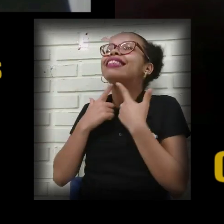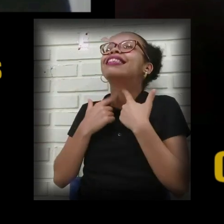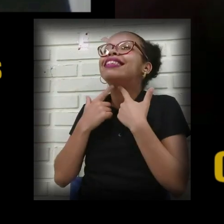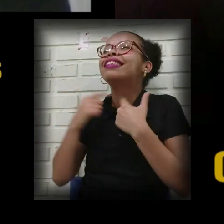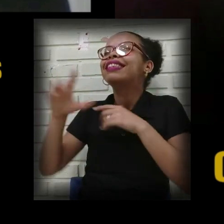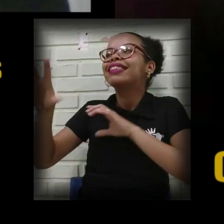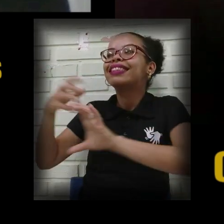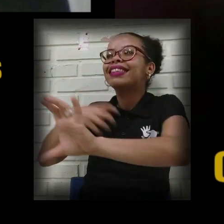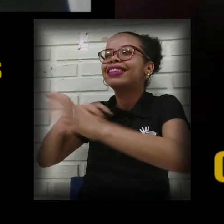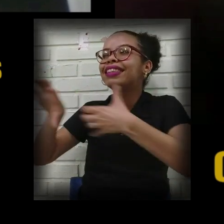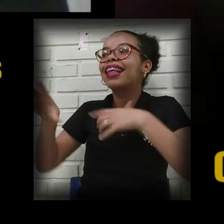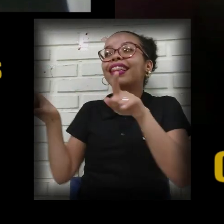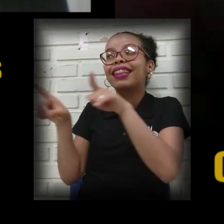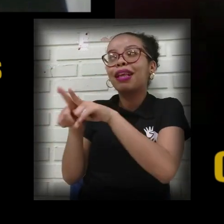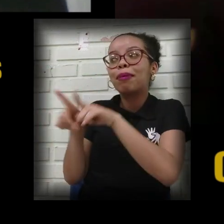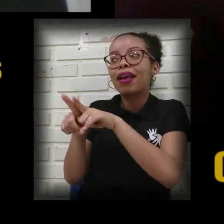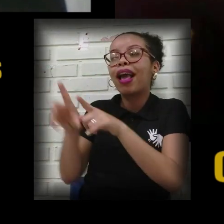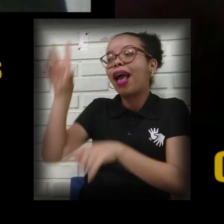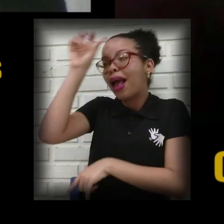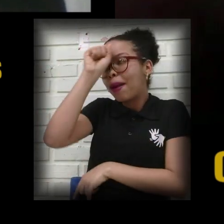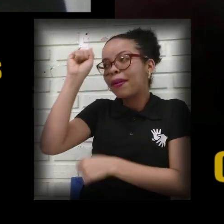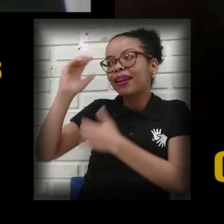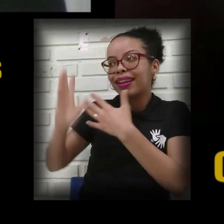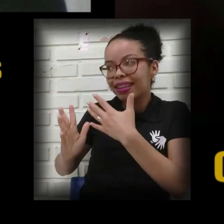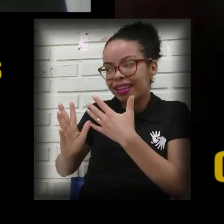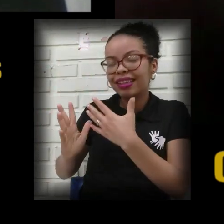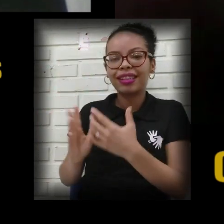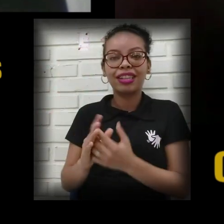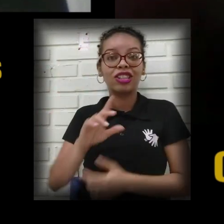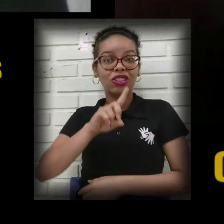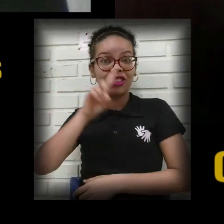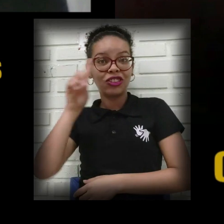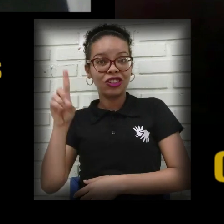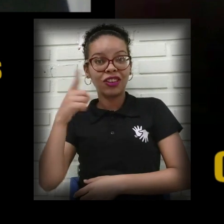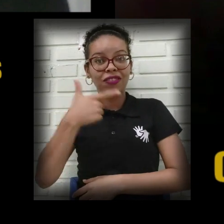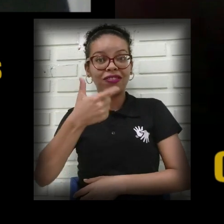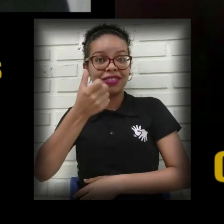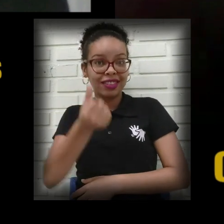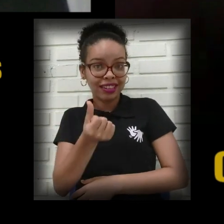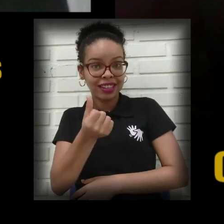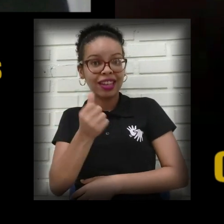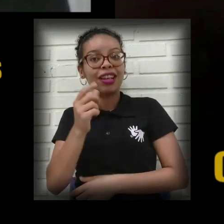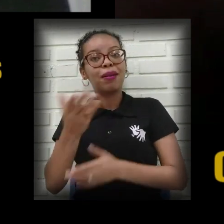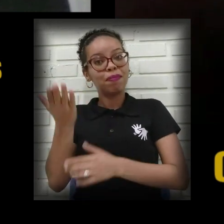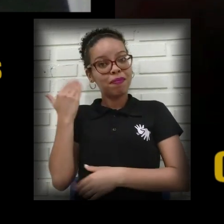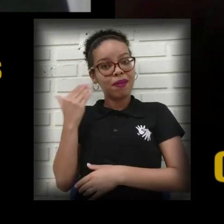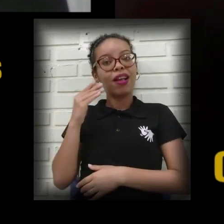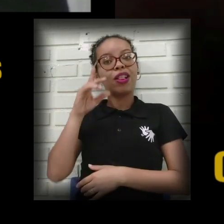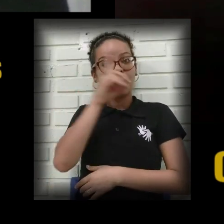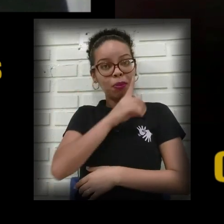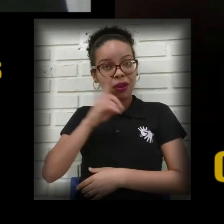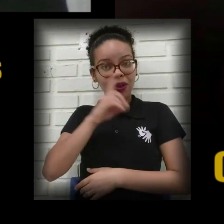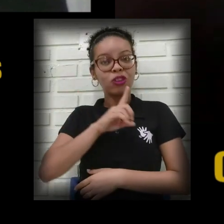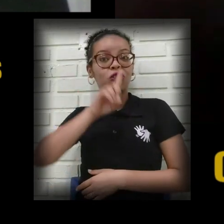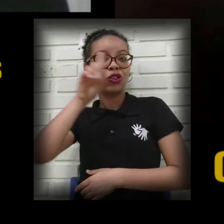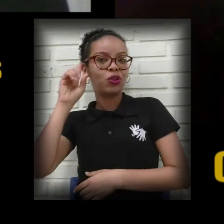empatia, né? Com certeza! Dia 26 foi dia do surdo, mas o dia do surdo é o dia,